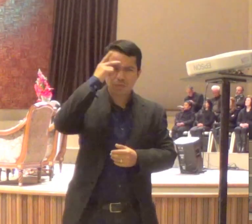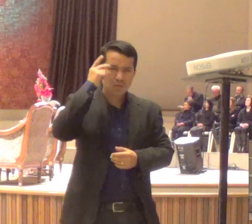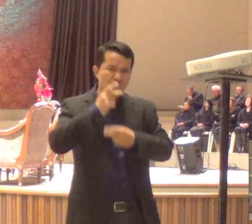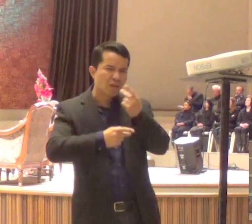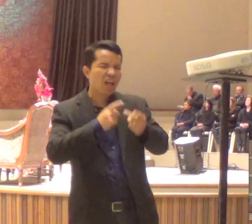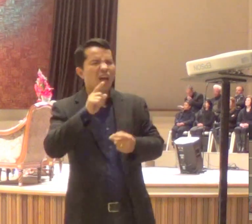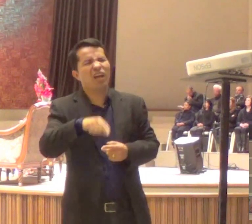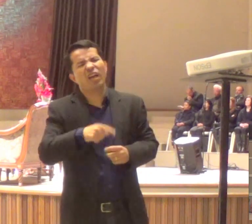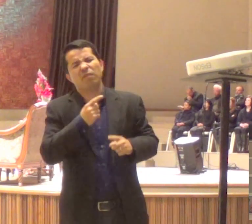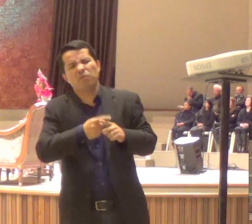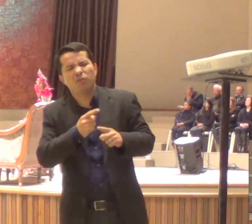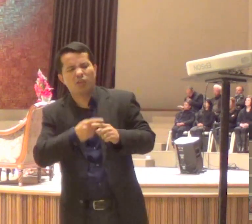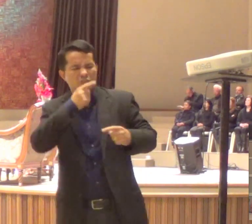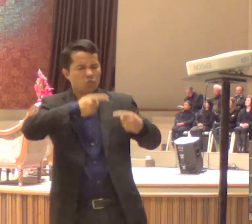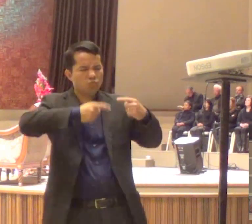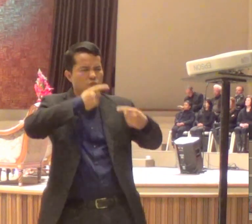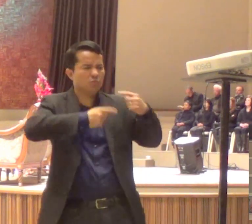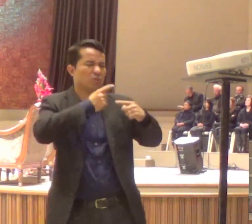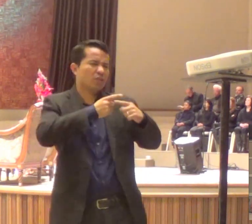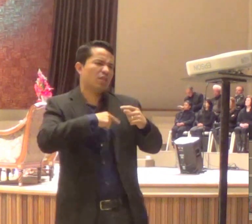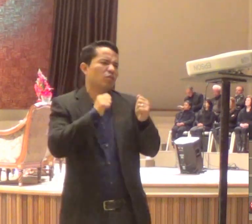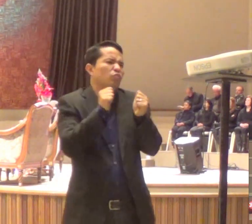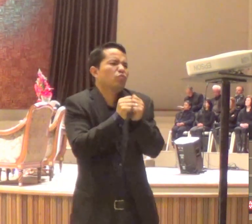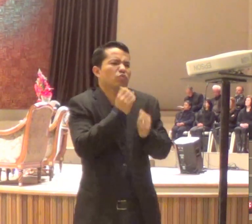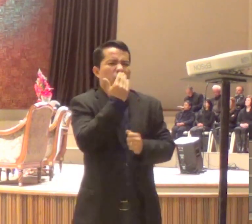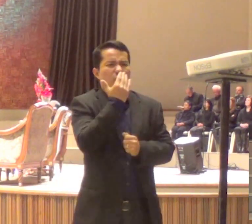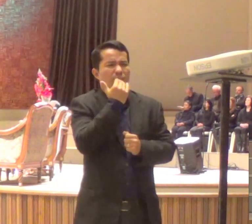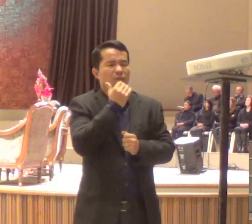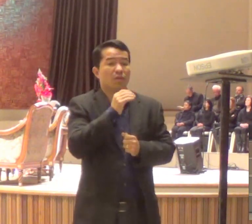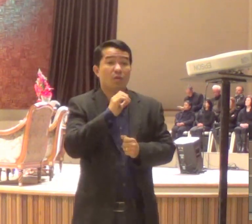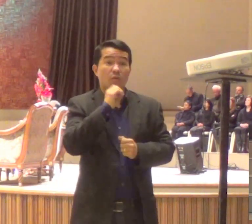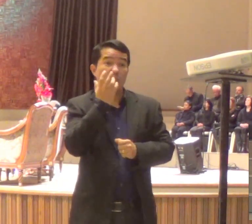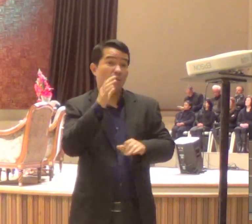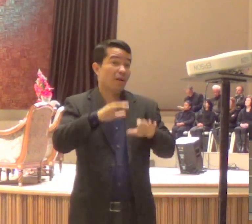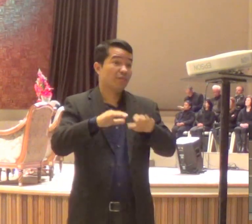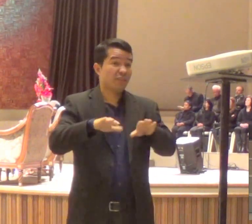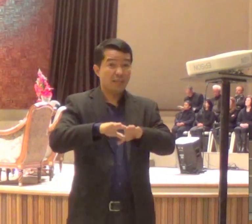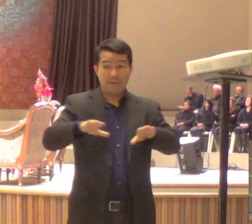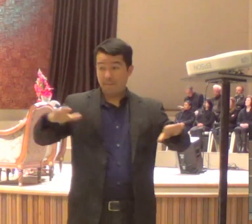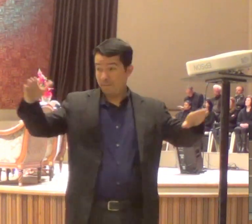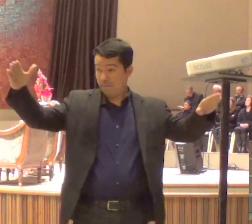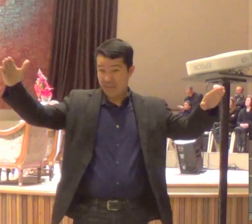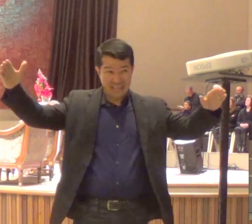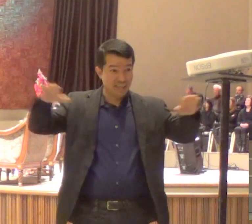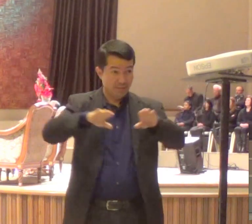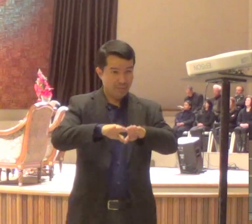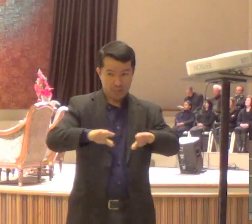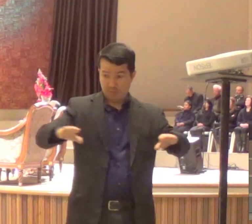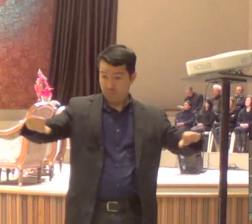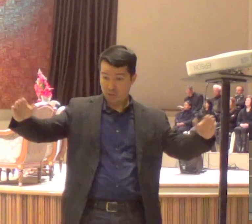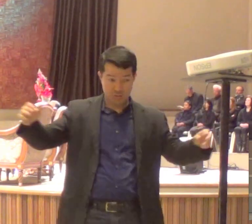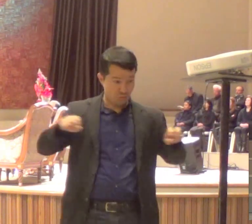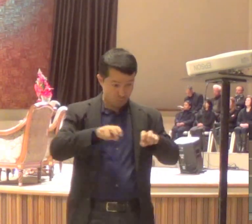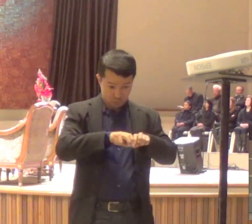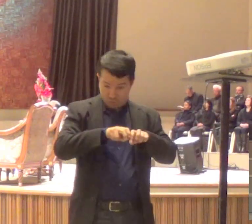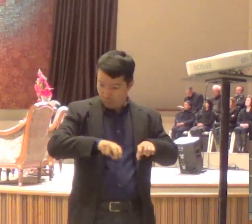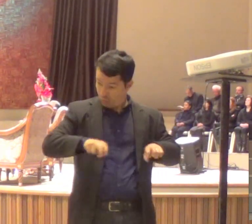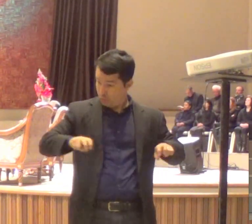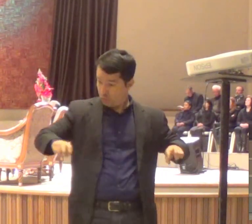discussão, acontecendo, por causa do lugar na mesa, quem tem que sentar do lado direito, quem tem que sentar